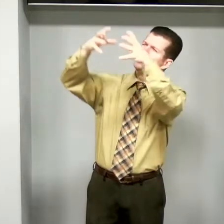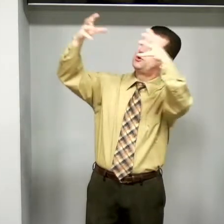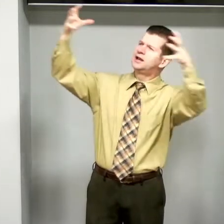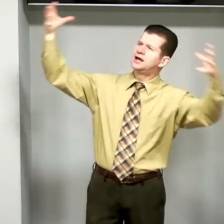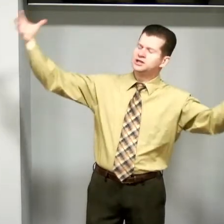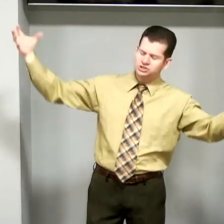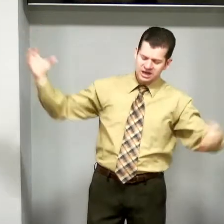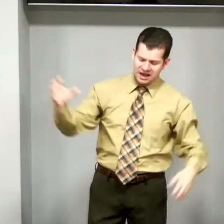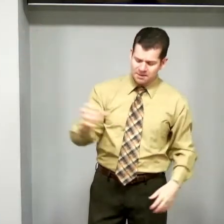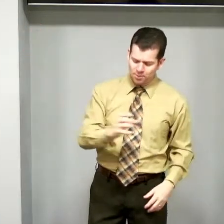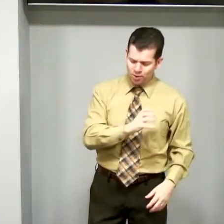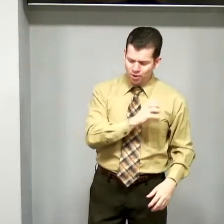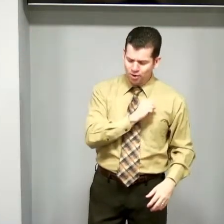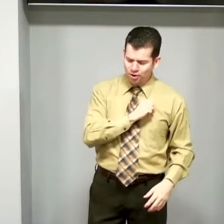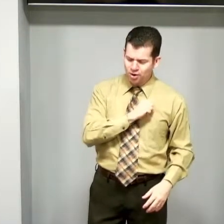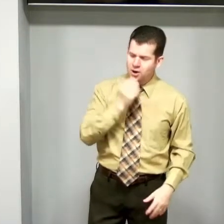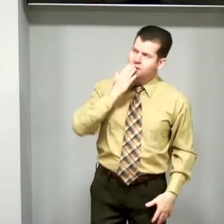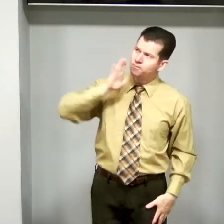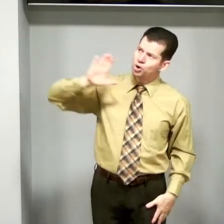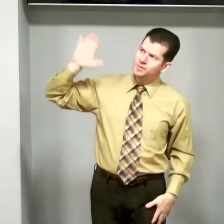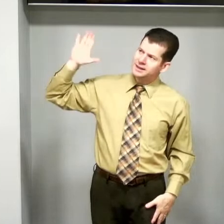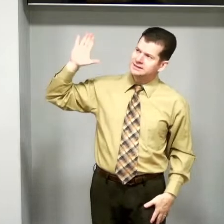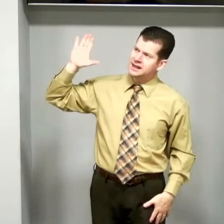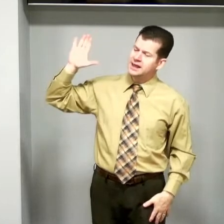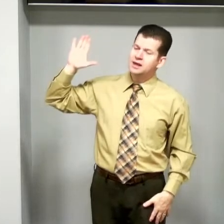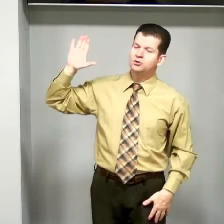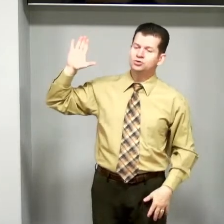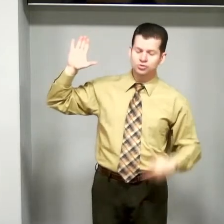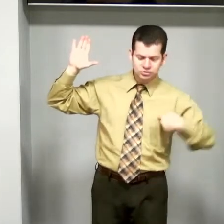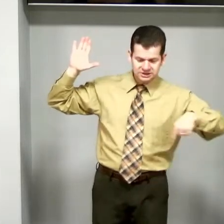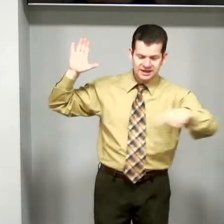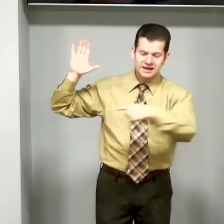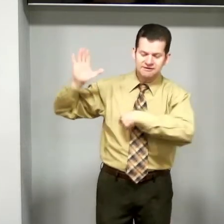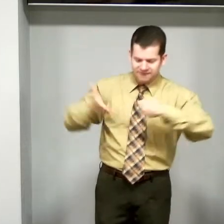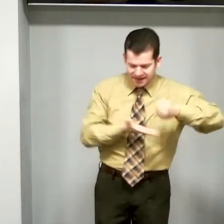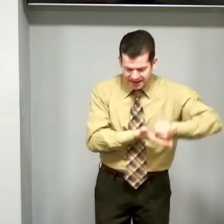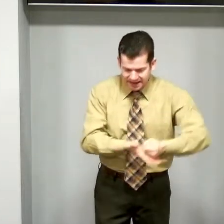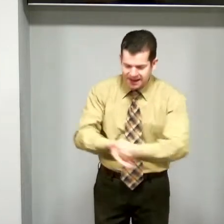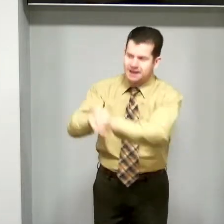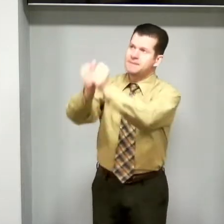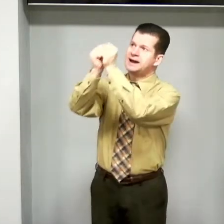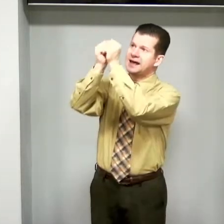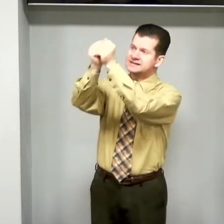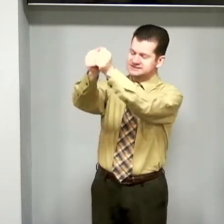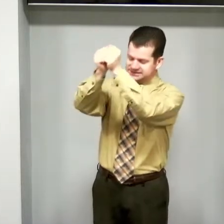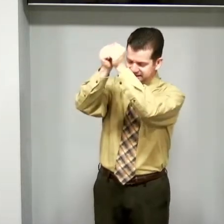grande amor, prometeu-nos levar para si.